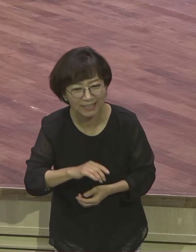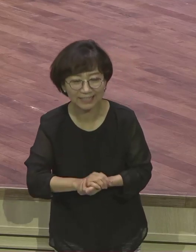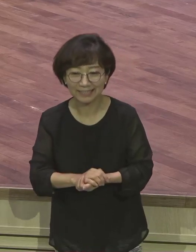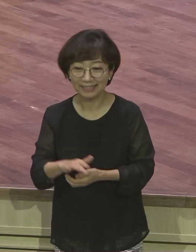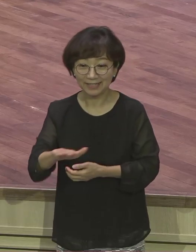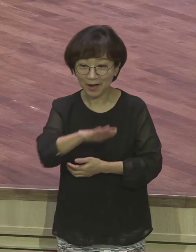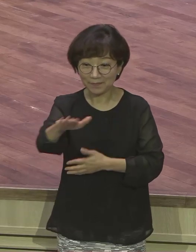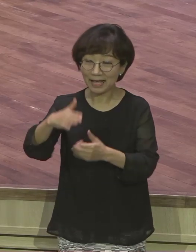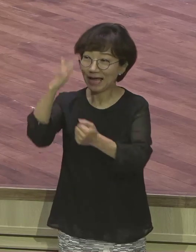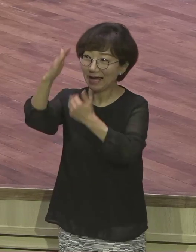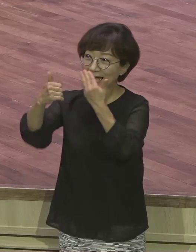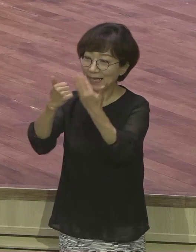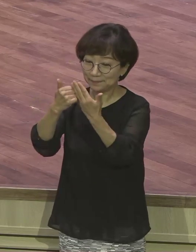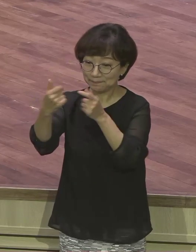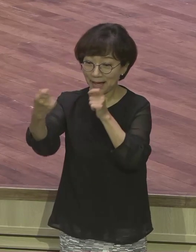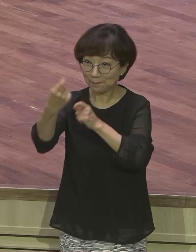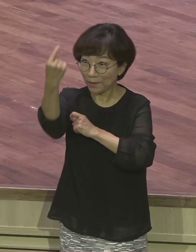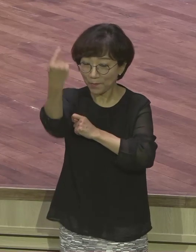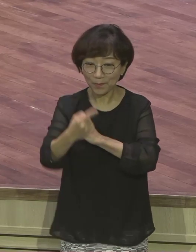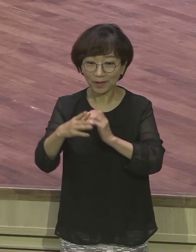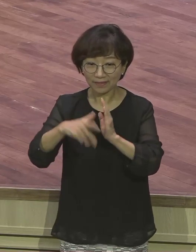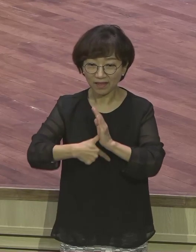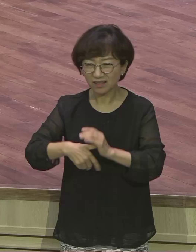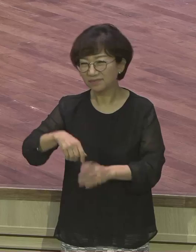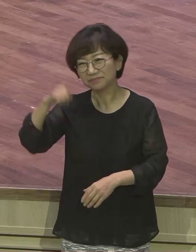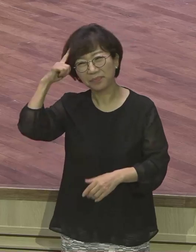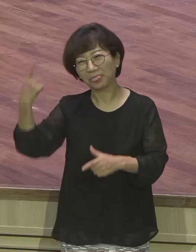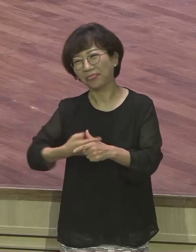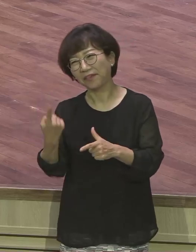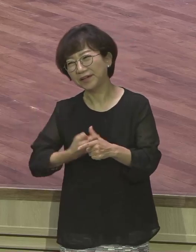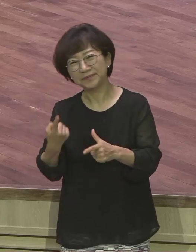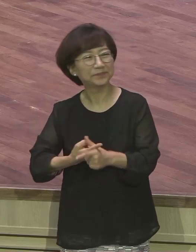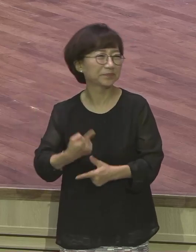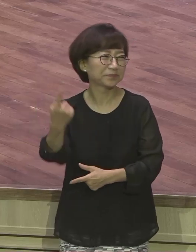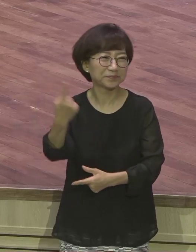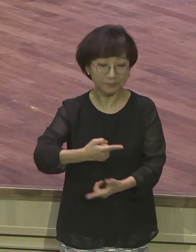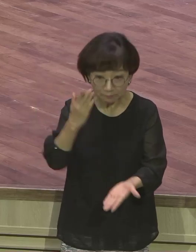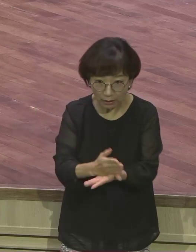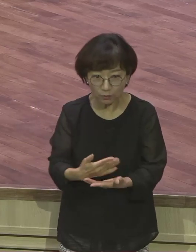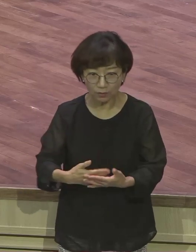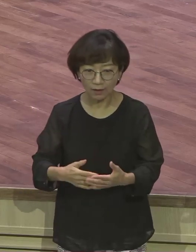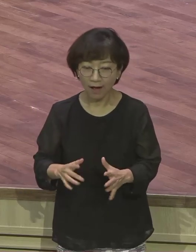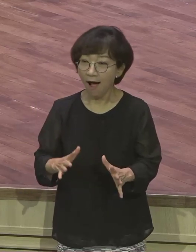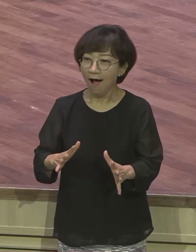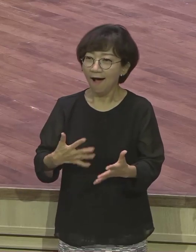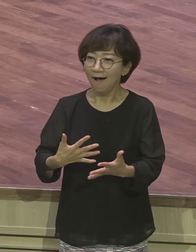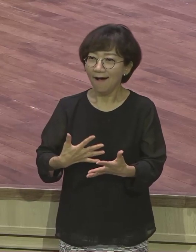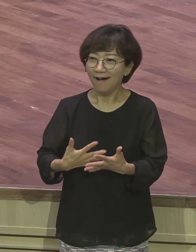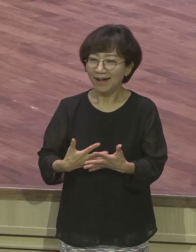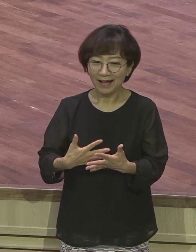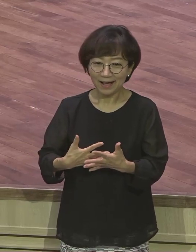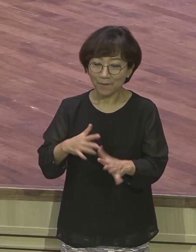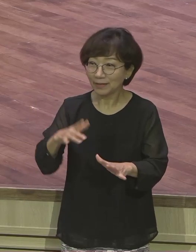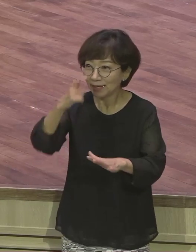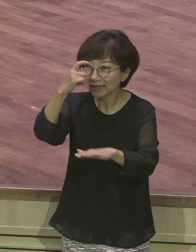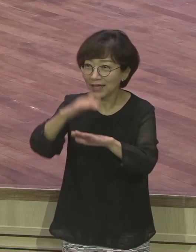때 설레이고 덜 뜨시길 바랍니다 하나님 앞에 예배를 드리는데 내가 하나님의 시간이 다 돼